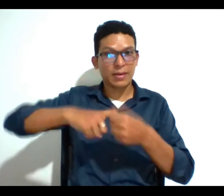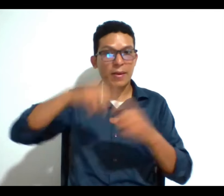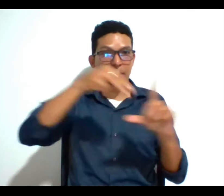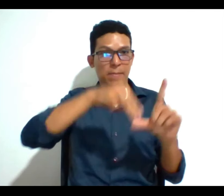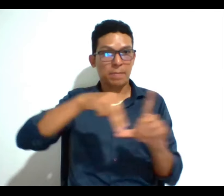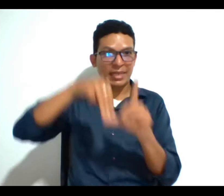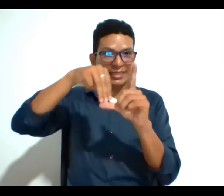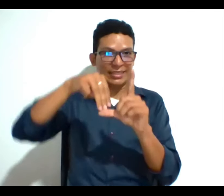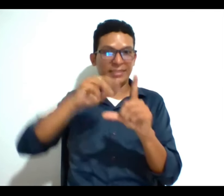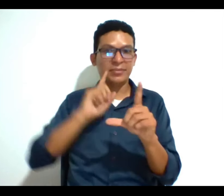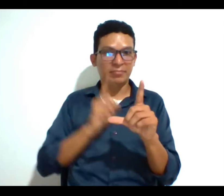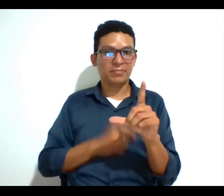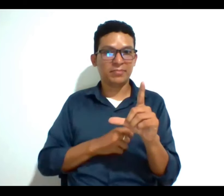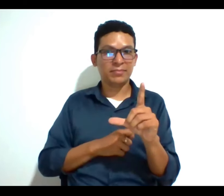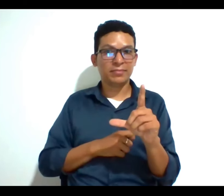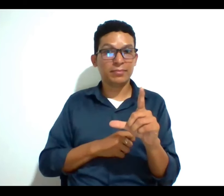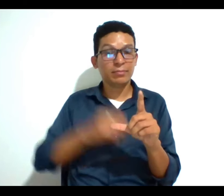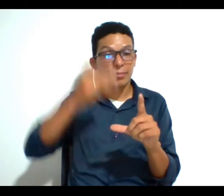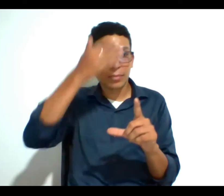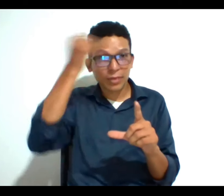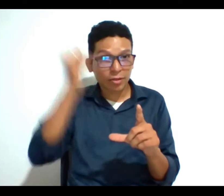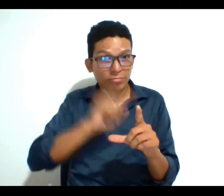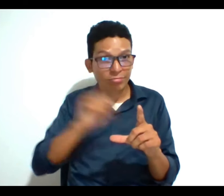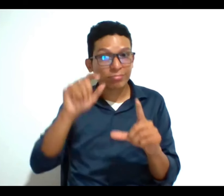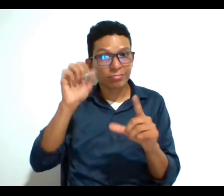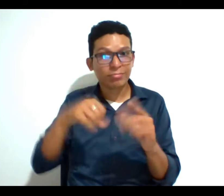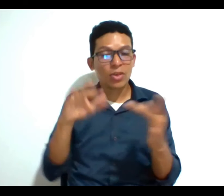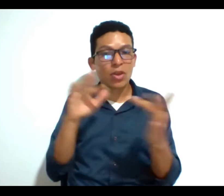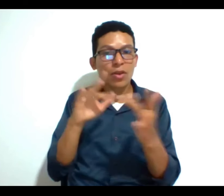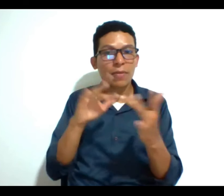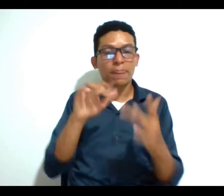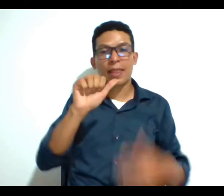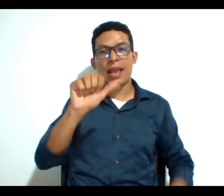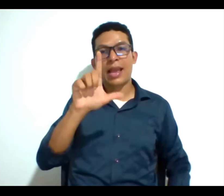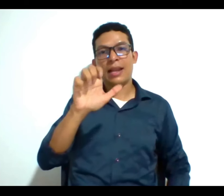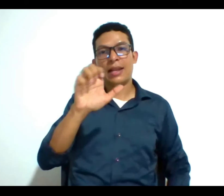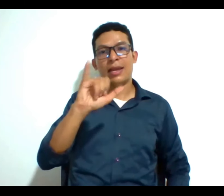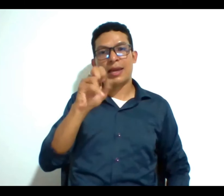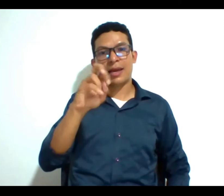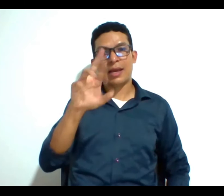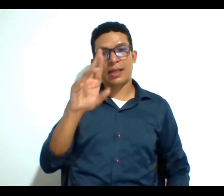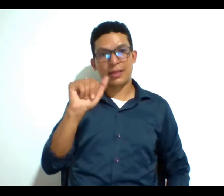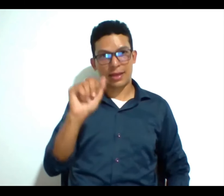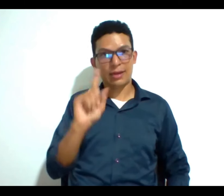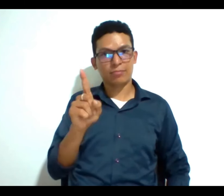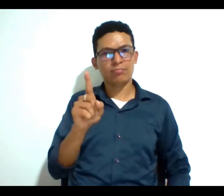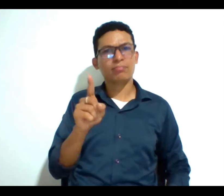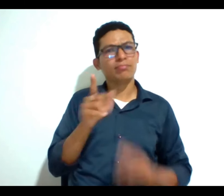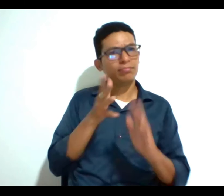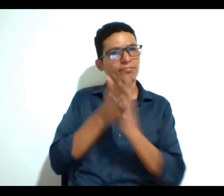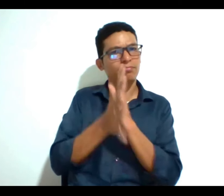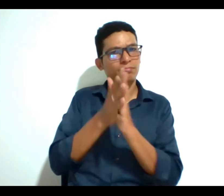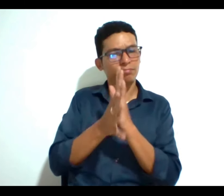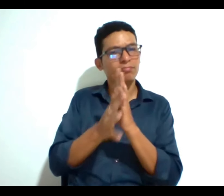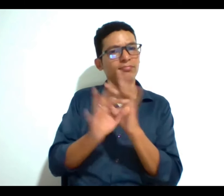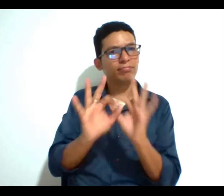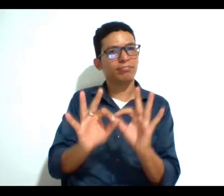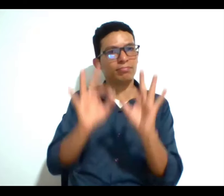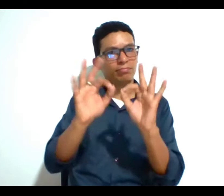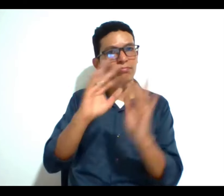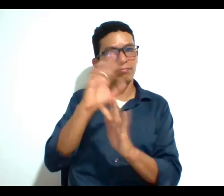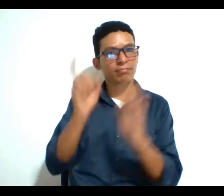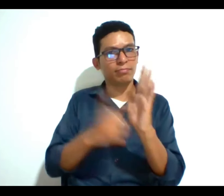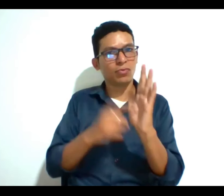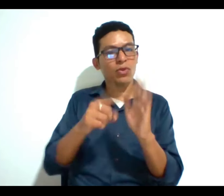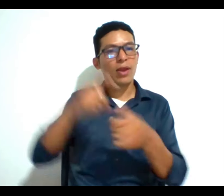no olviden que pueden contactar Alejandra Rivera ella es la persona que estará dando la información pertinente sobre las